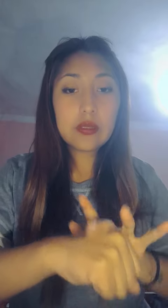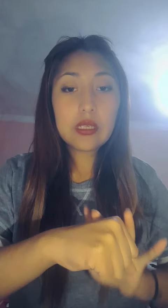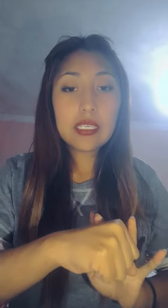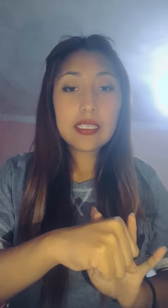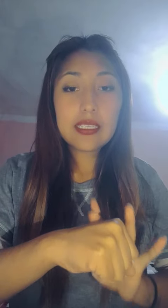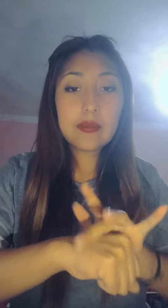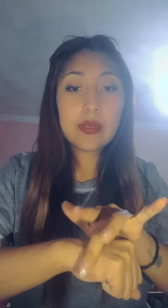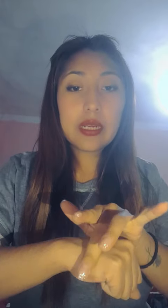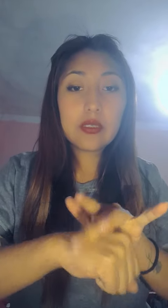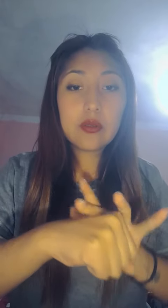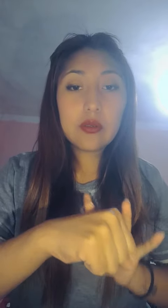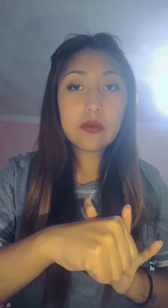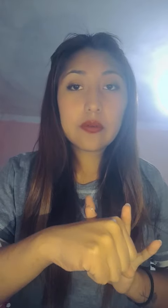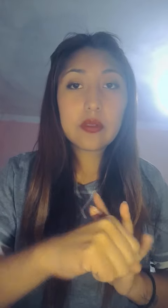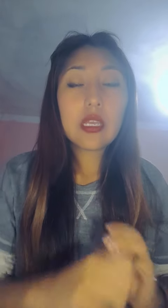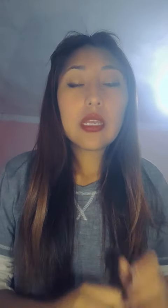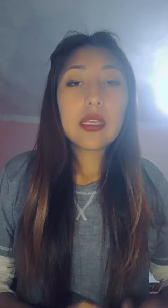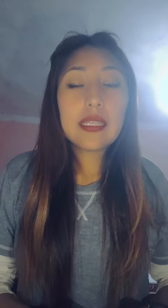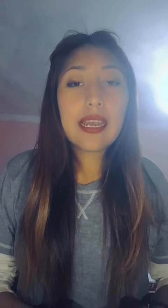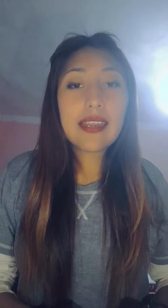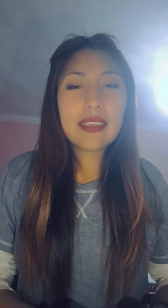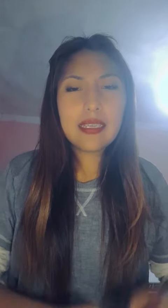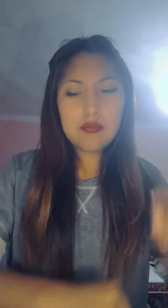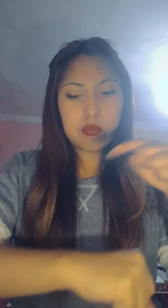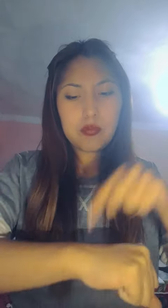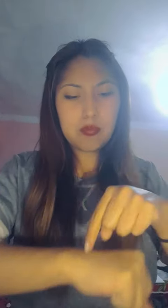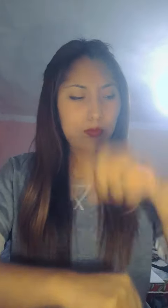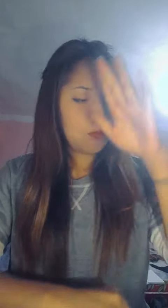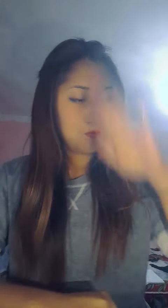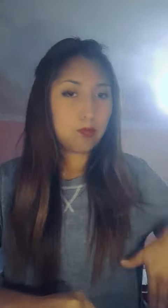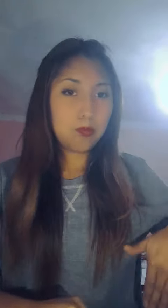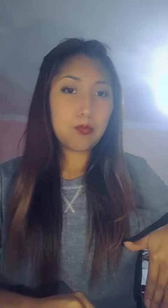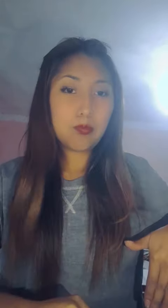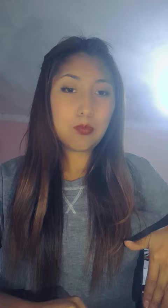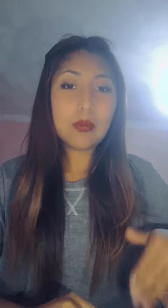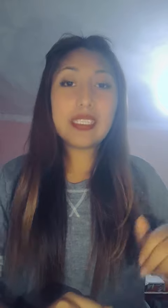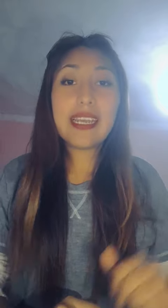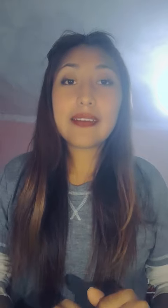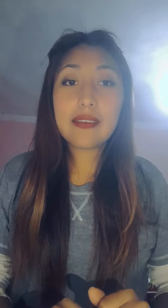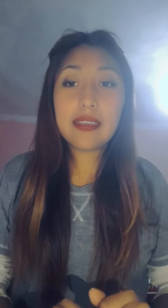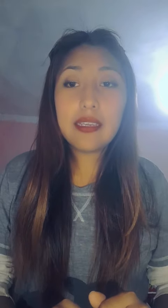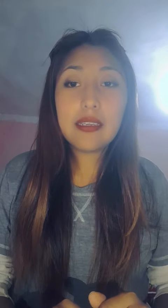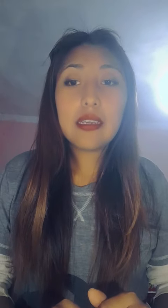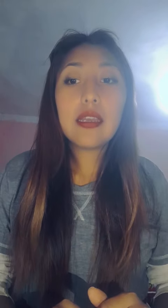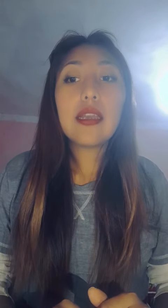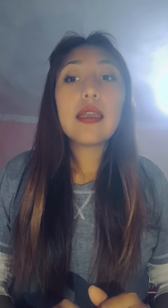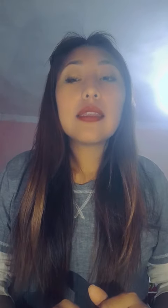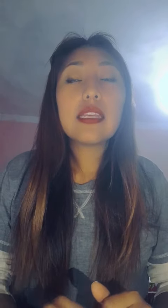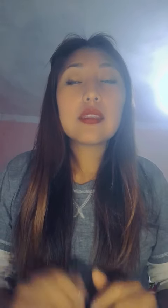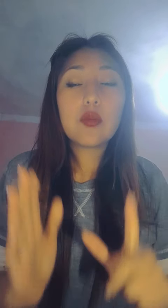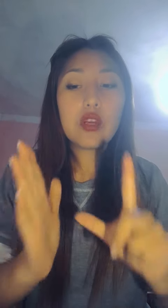tarde, después,